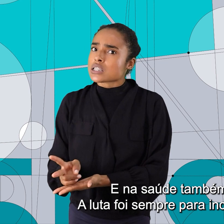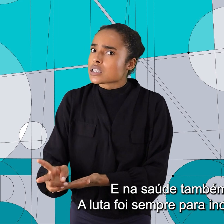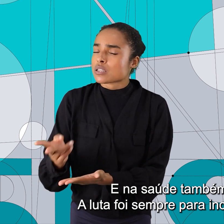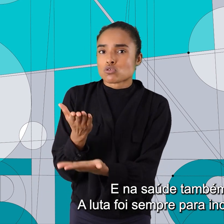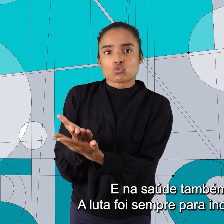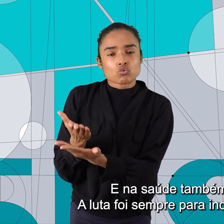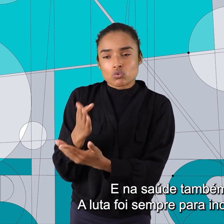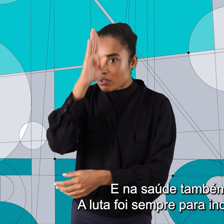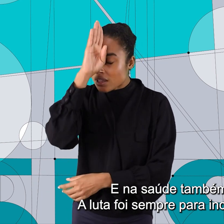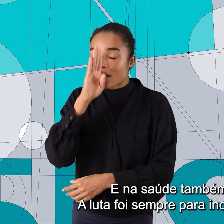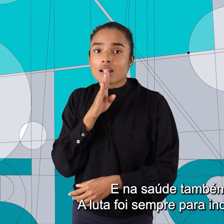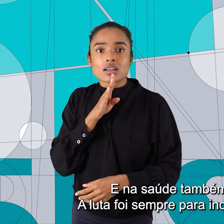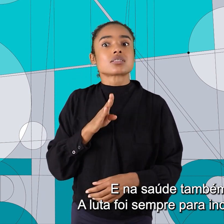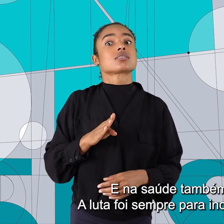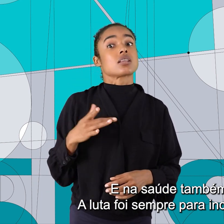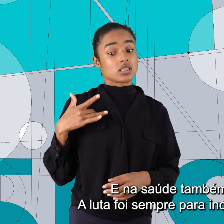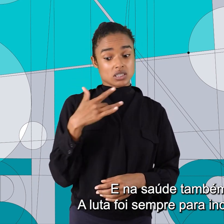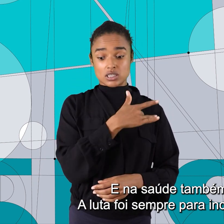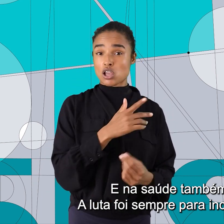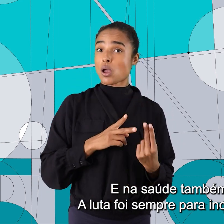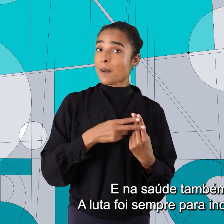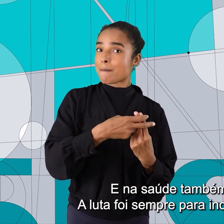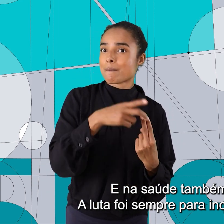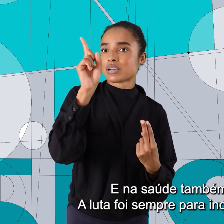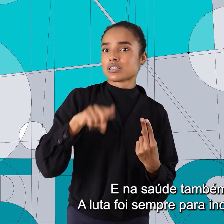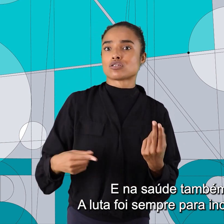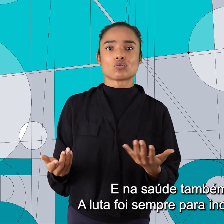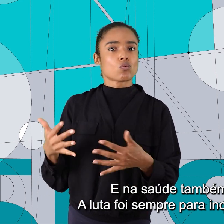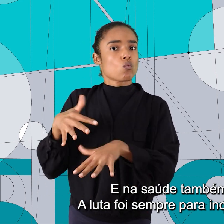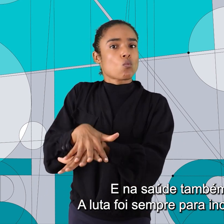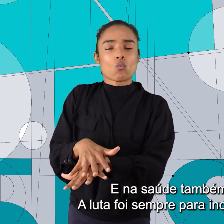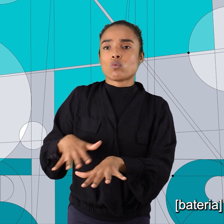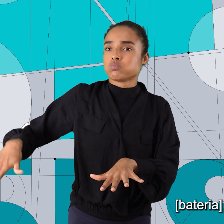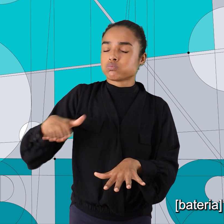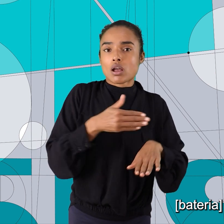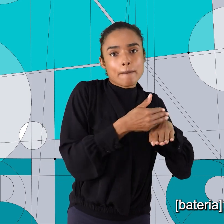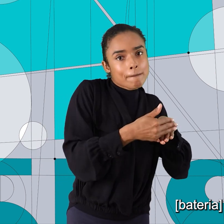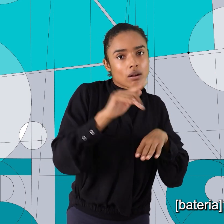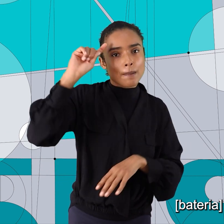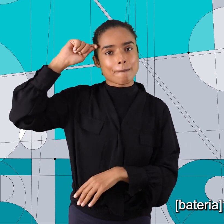E na saúde também foi assim. A luta foi sempre pra incluir todo mundo.